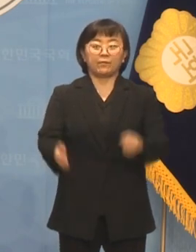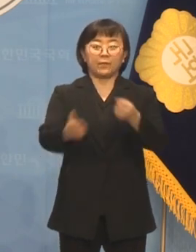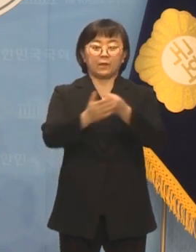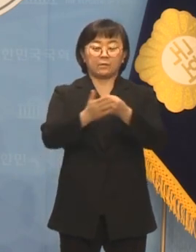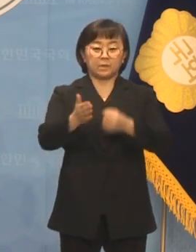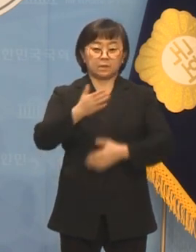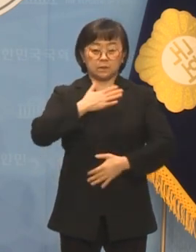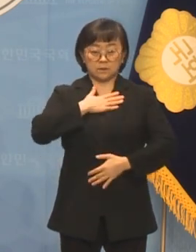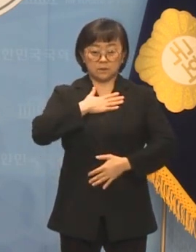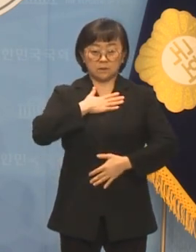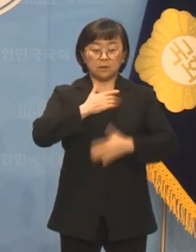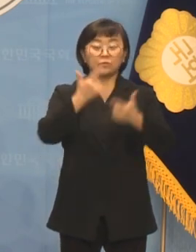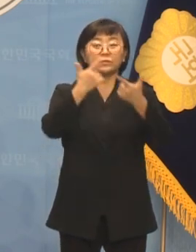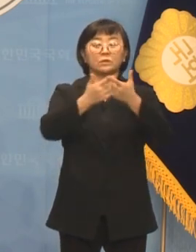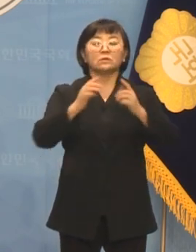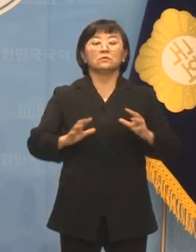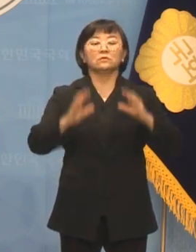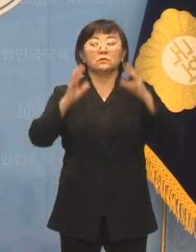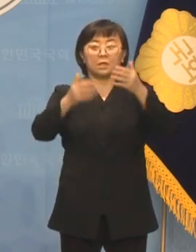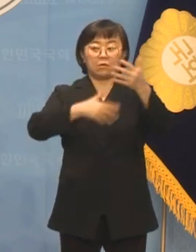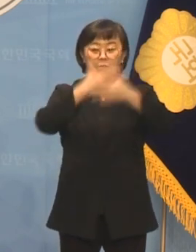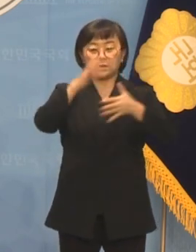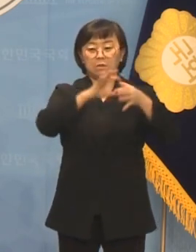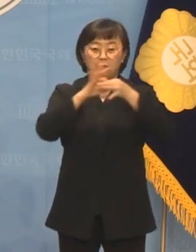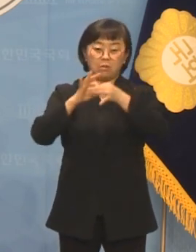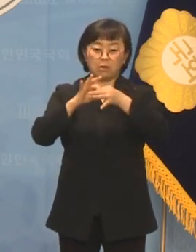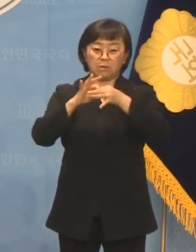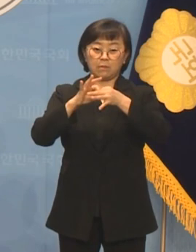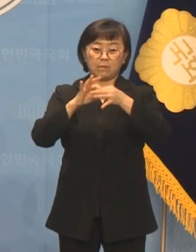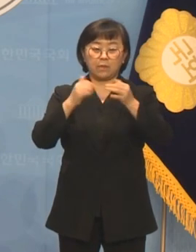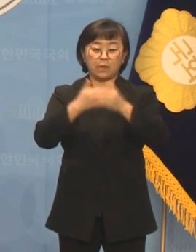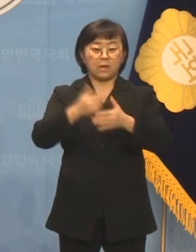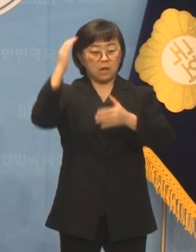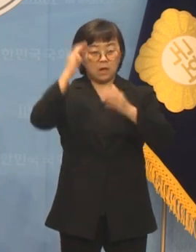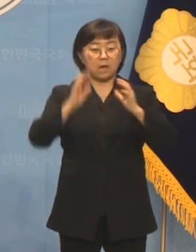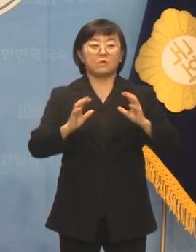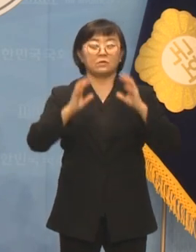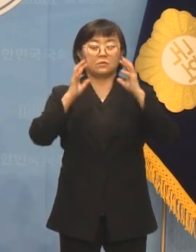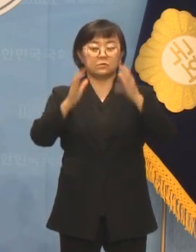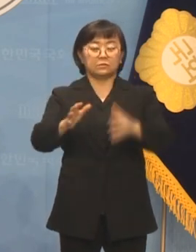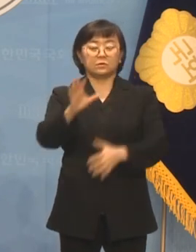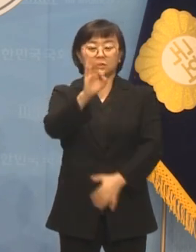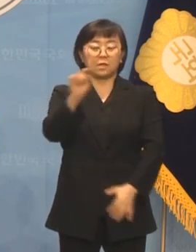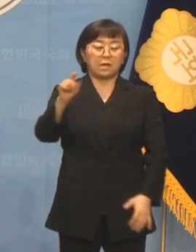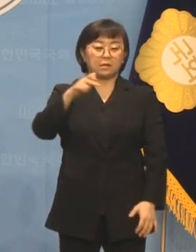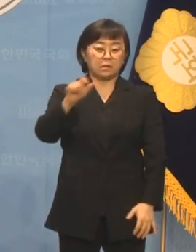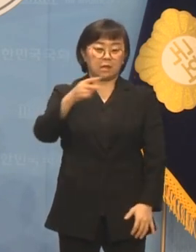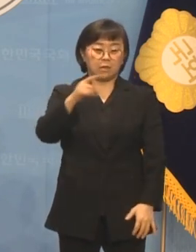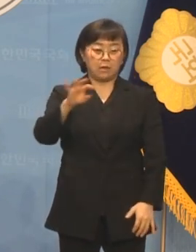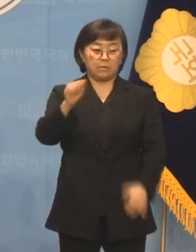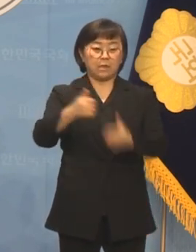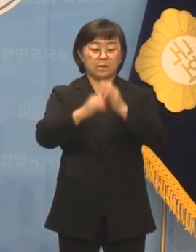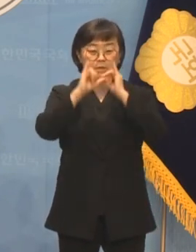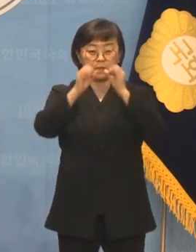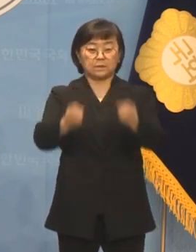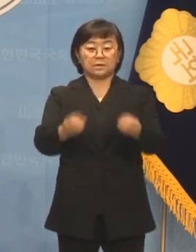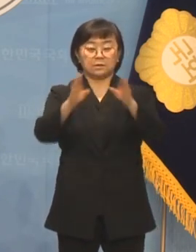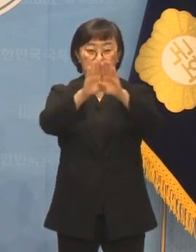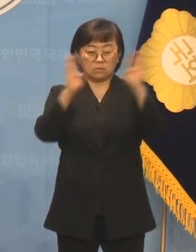저는 부산국제영화제와 연계하여 대한민국 아카데미 시상식을 개최하는 것은